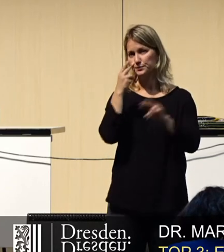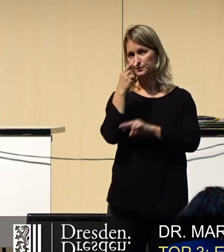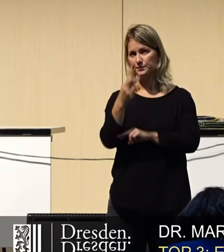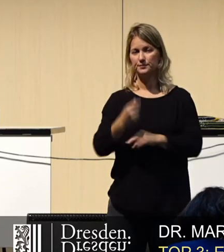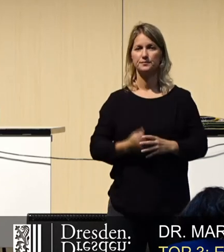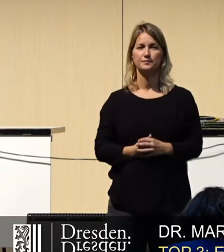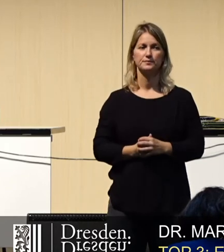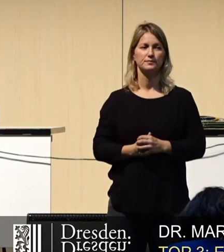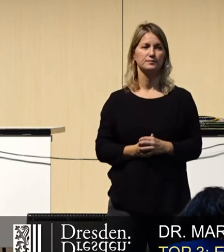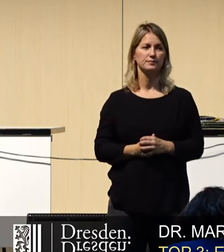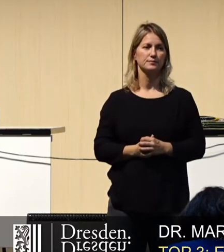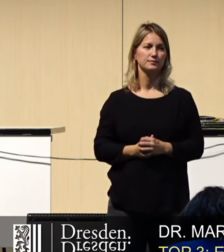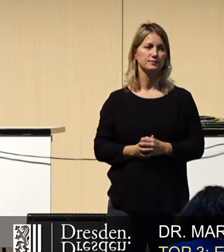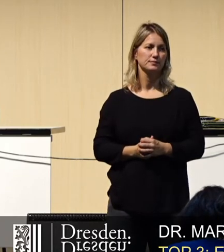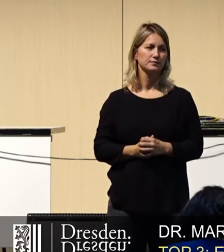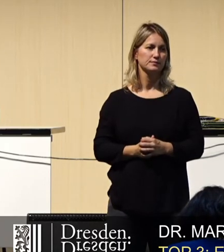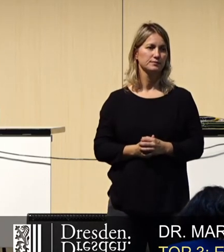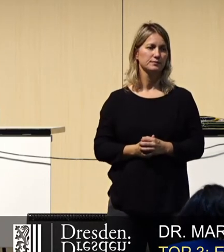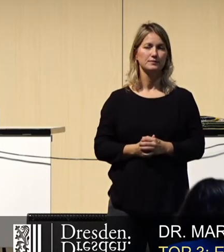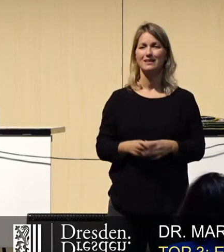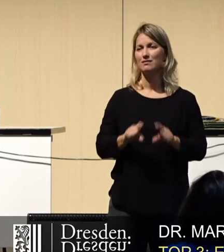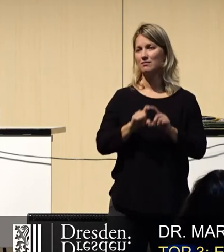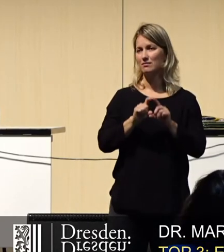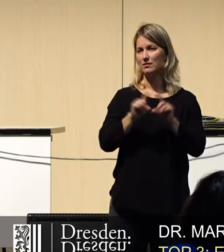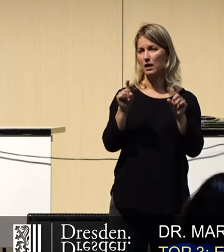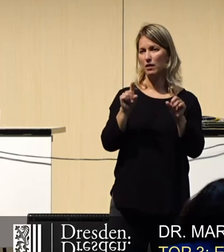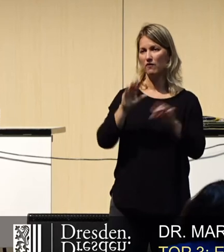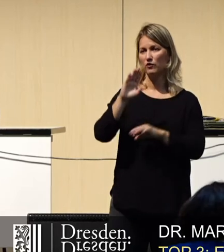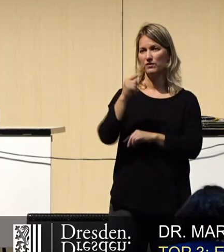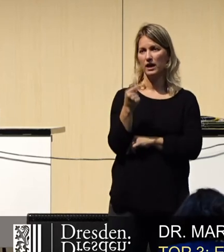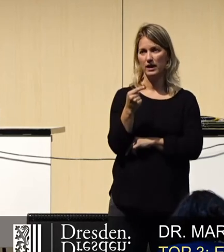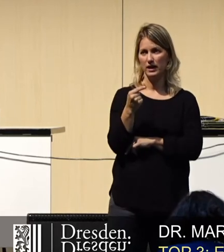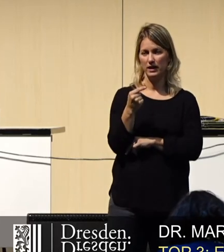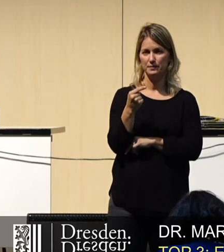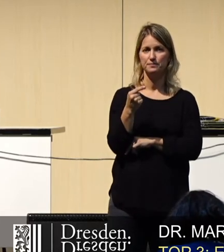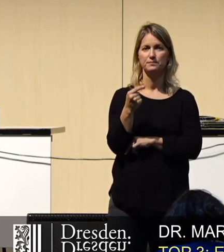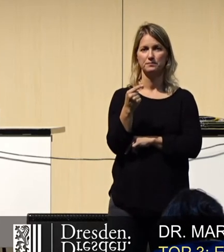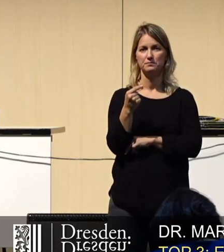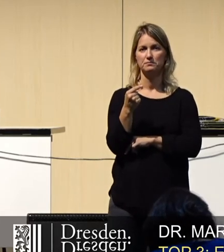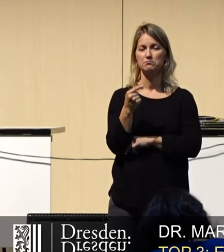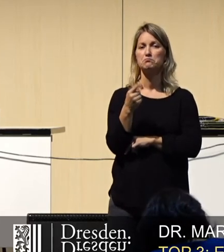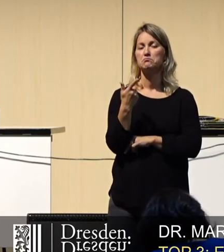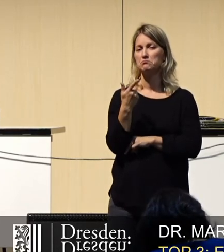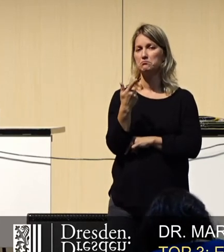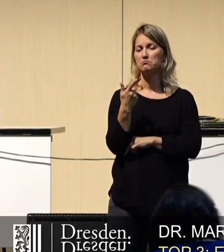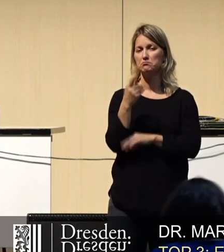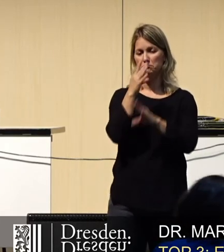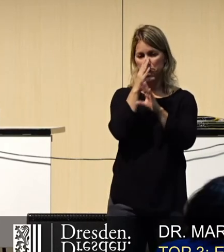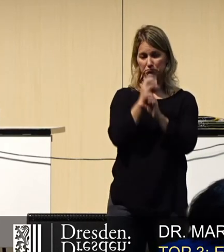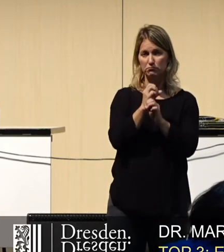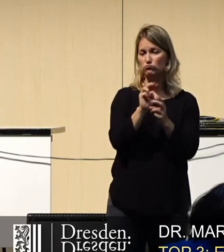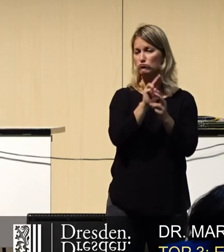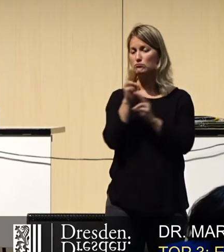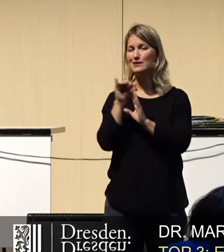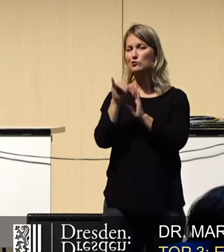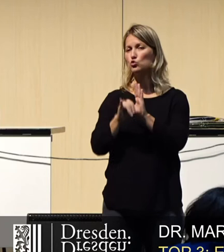Wenn man bei dem Thema 5G, wenn man sich mal ablenken möchte, kann man bei YouTube einfach